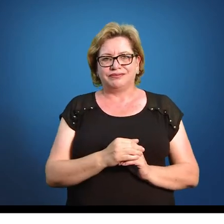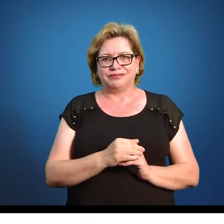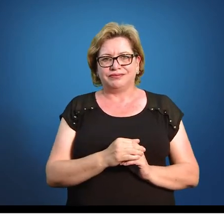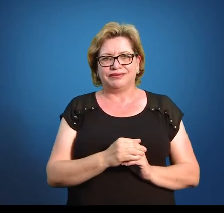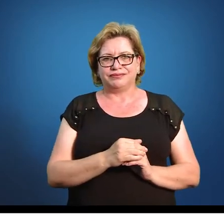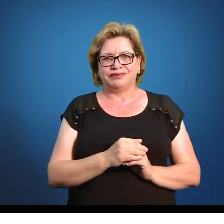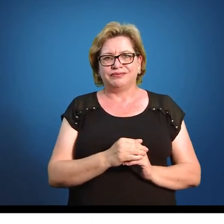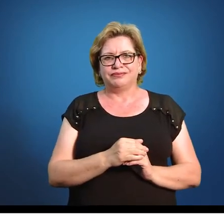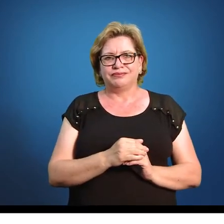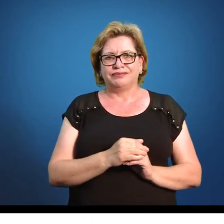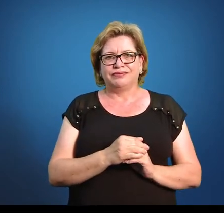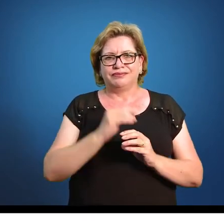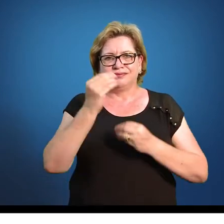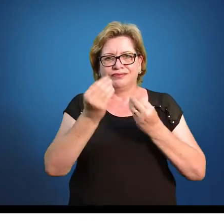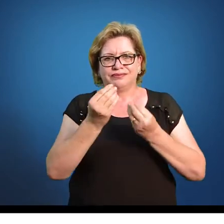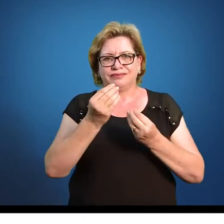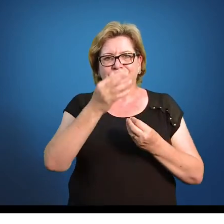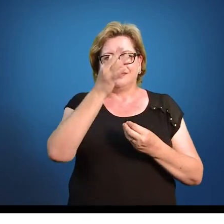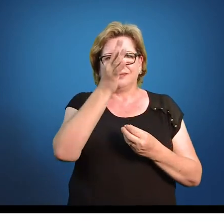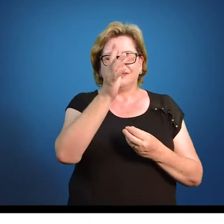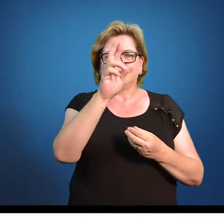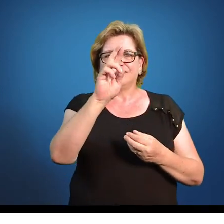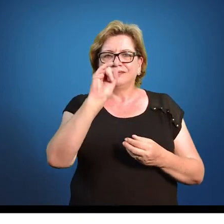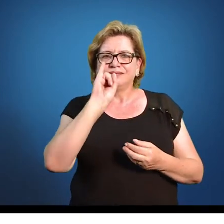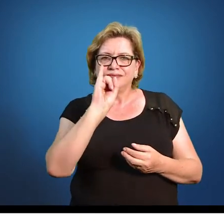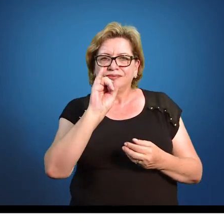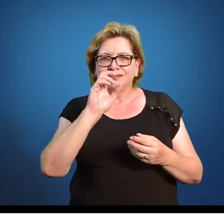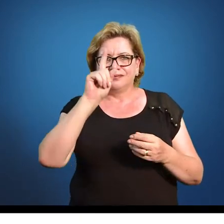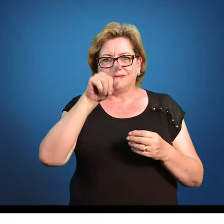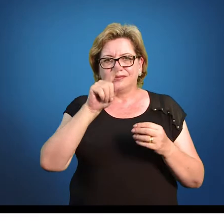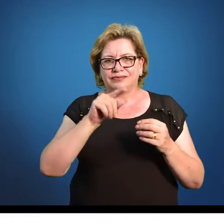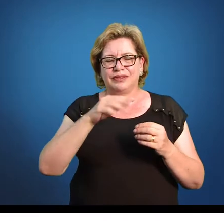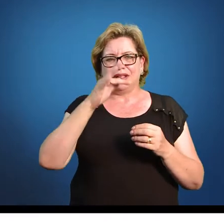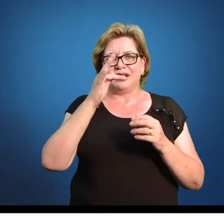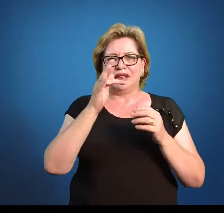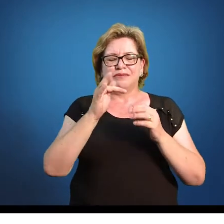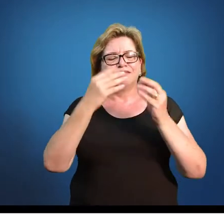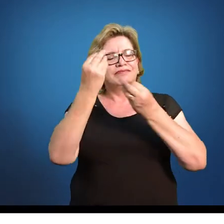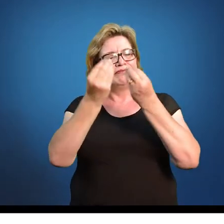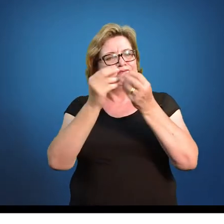FRI. O que vem a ser esse FR? É a nossa frequência.